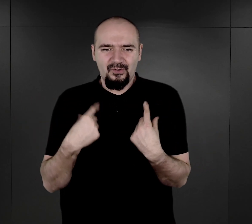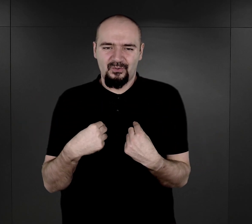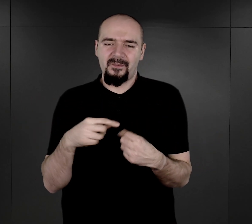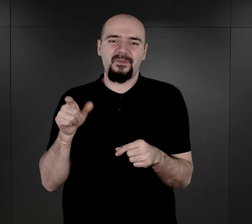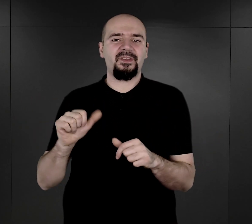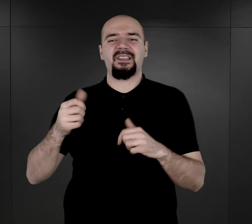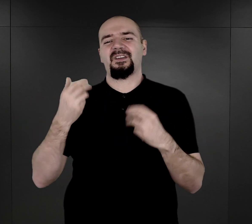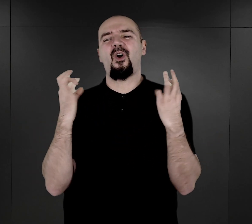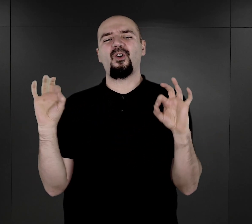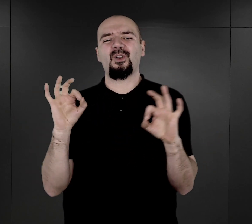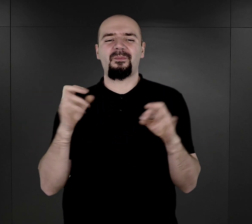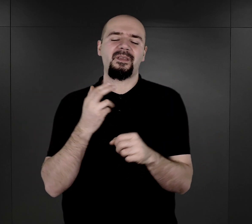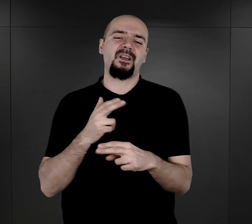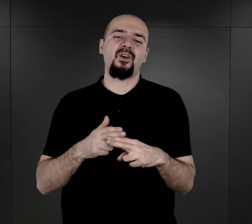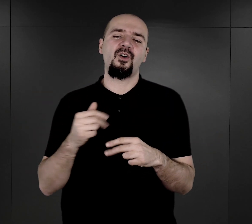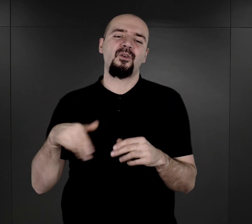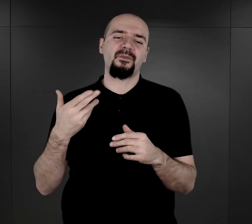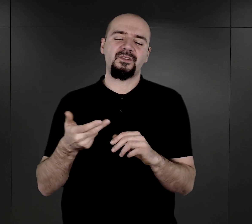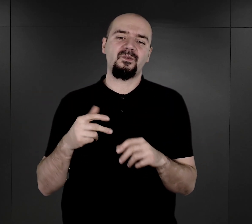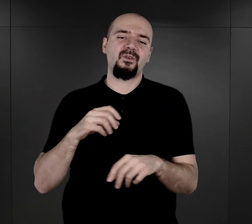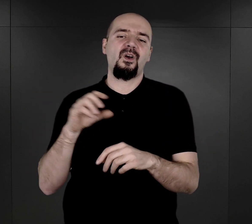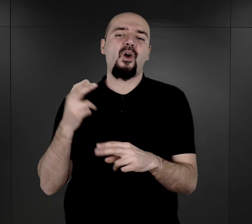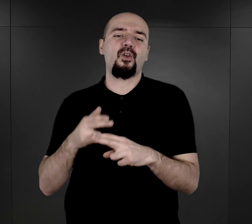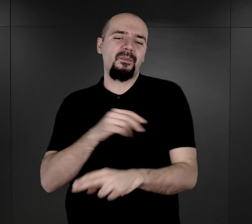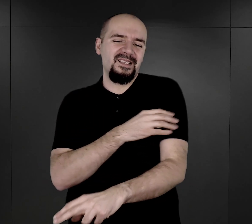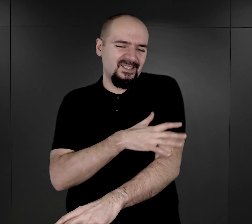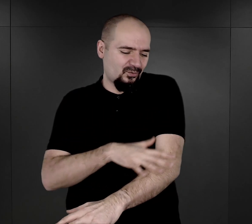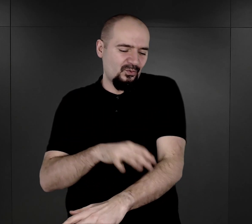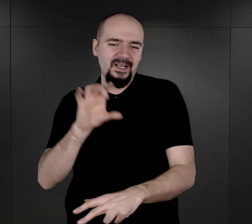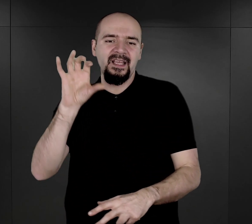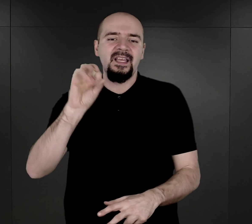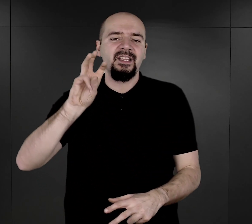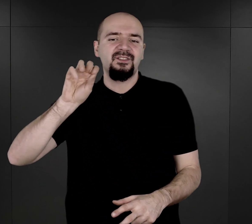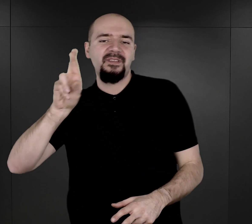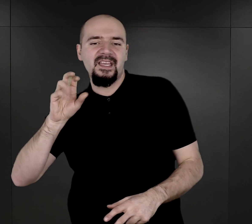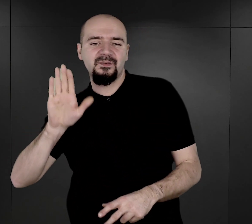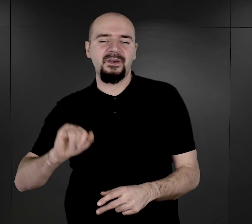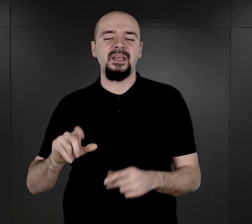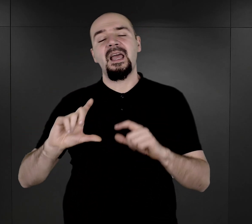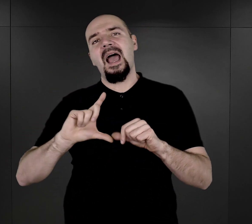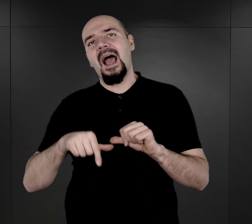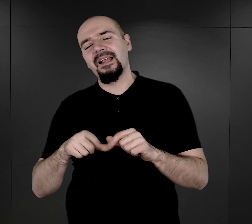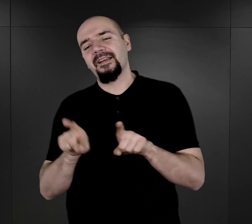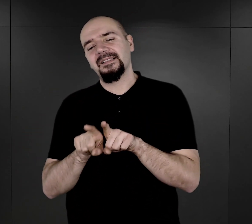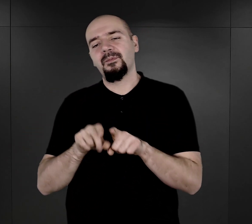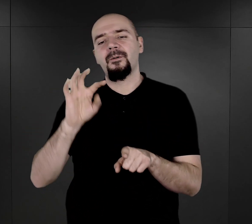najgroźniejszych należą właśnie te choroby skóry, świerzb, ale nie tylko. Tyfus, malaria,